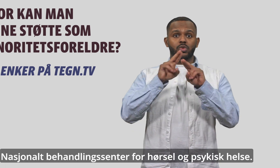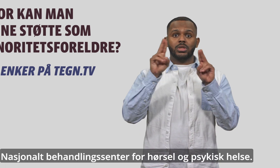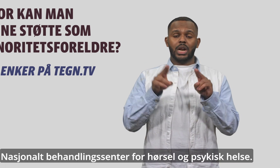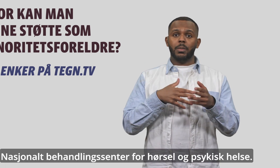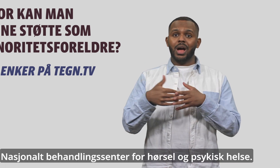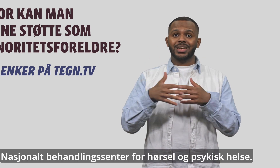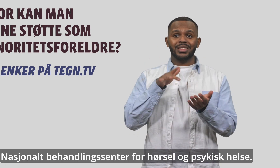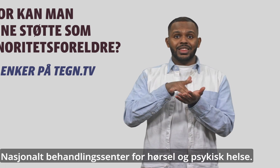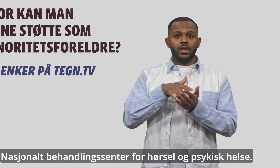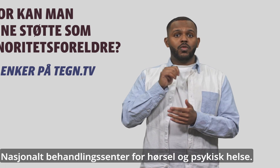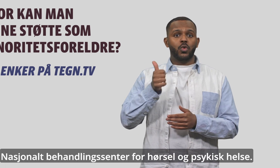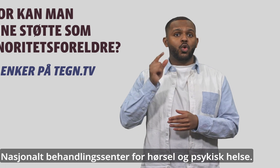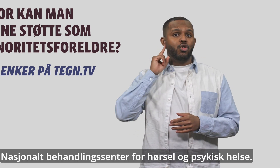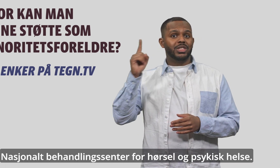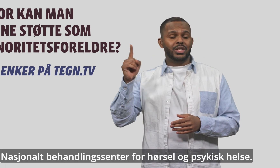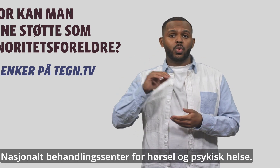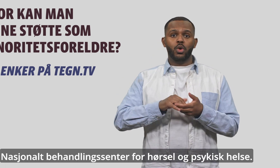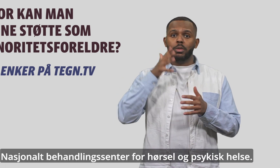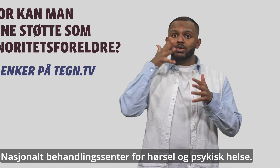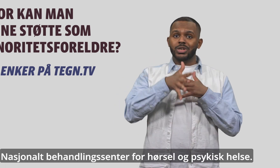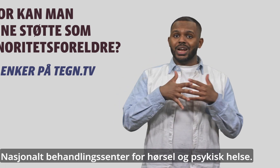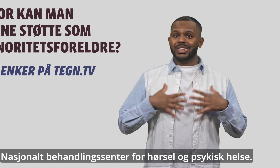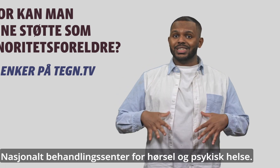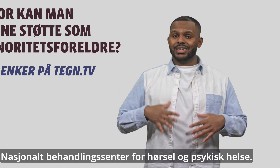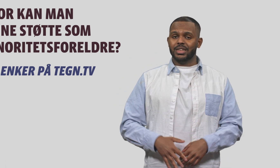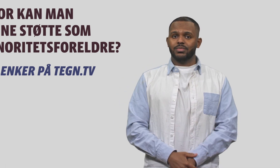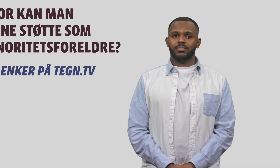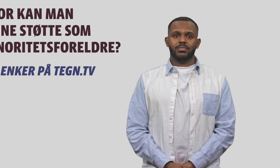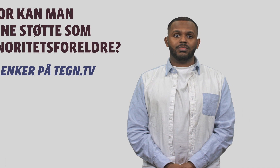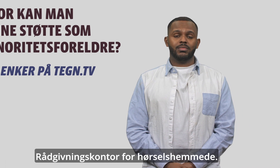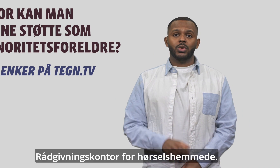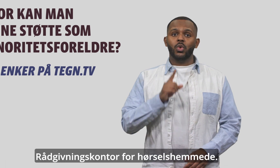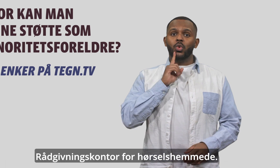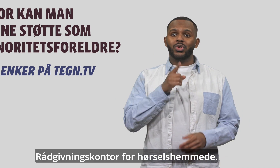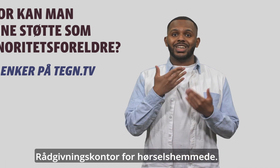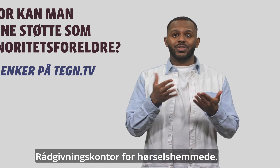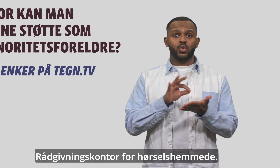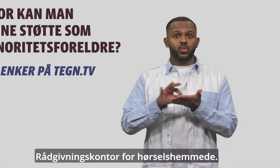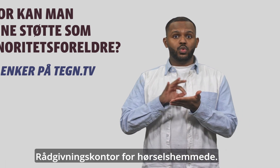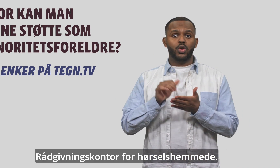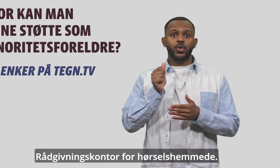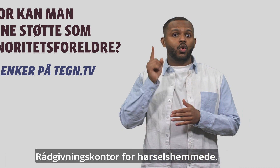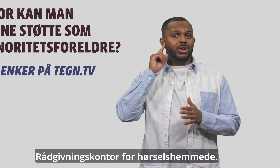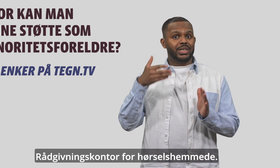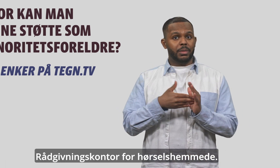Nasjonalt behandlingssenter for hørsel og psykisk helse? 10. Rådgivingskontor for hørselsevende?